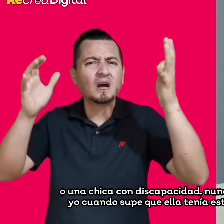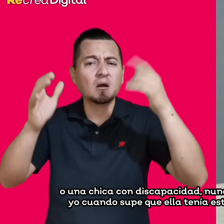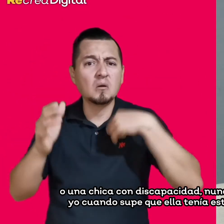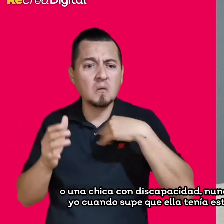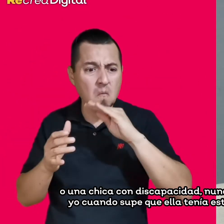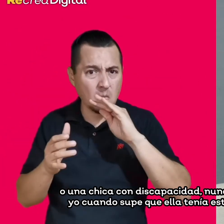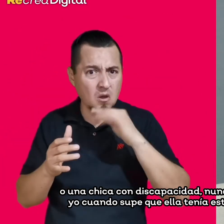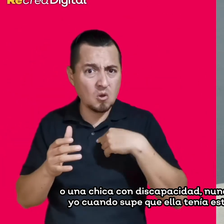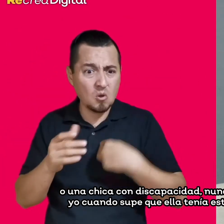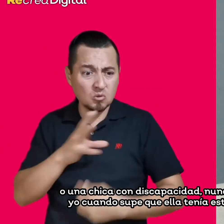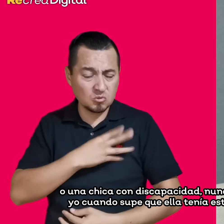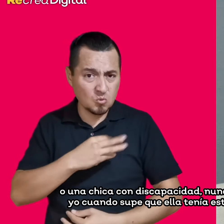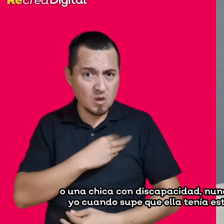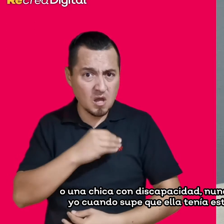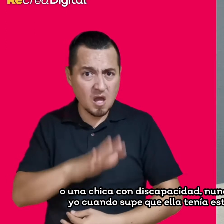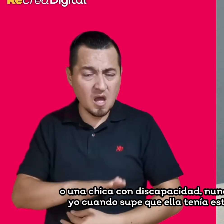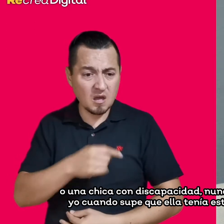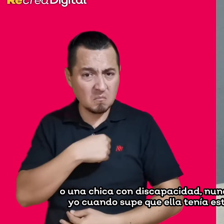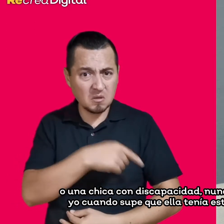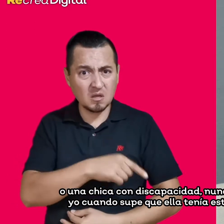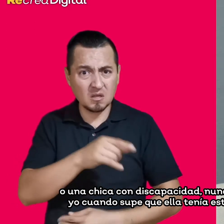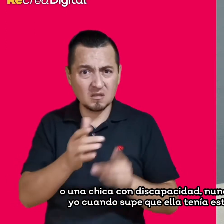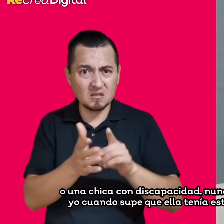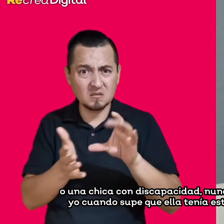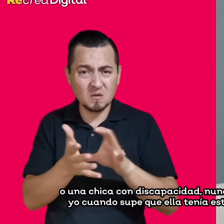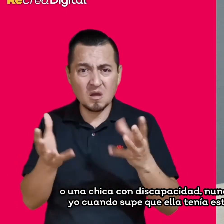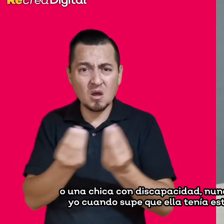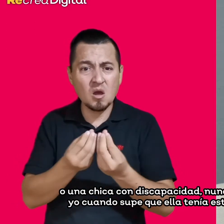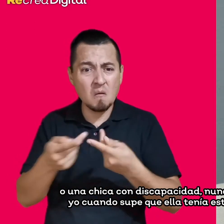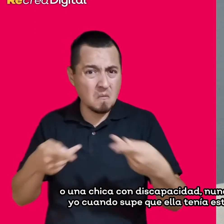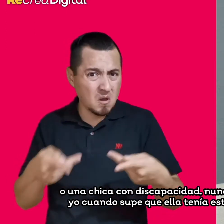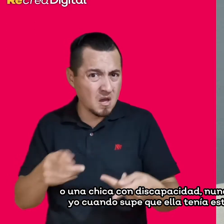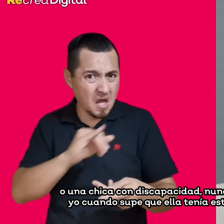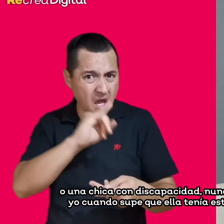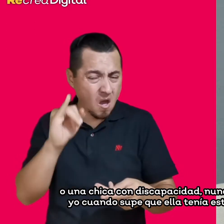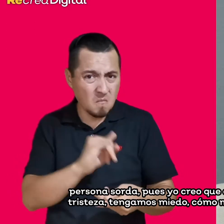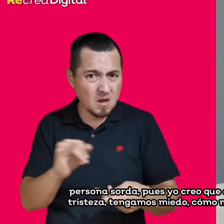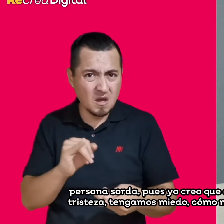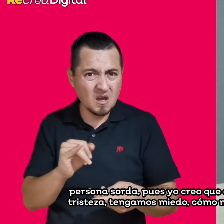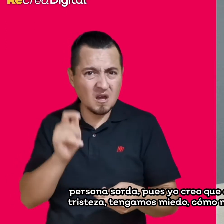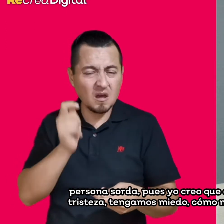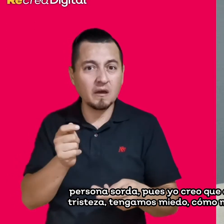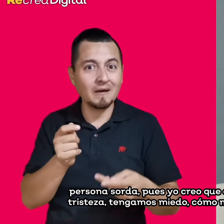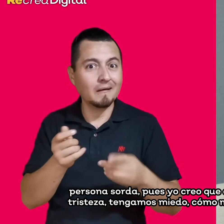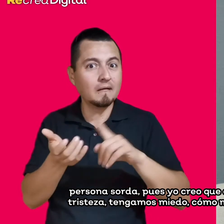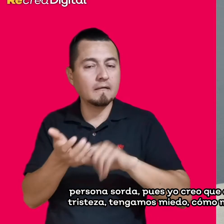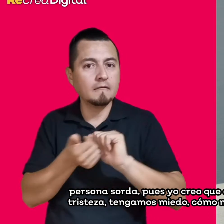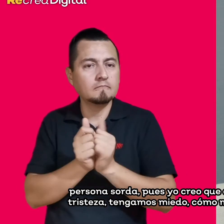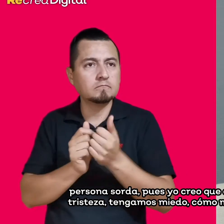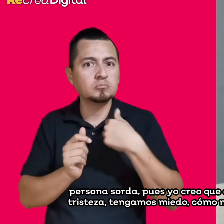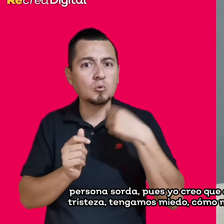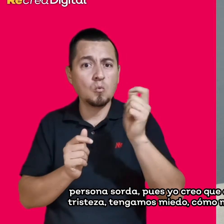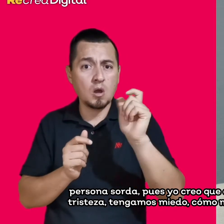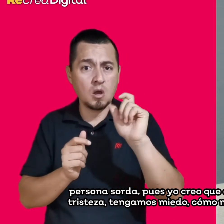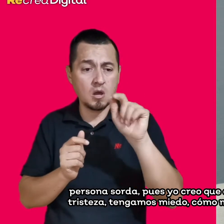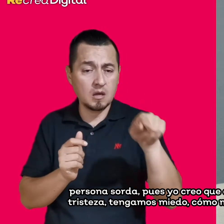yo cuando supe que ella tenía esta discapacidad y que era una persona sorda, pues yo